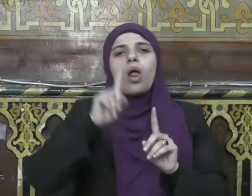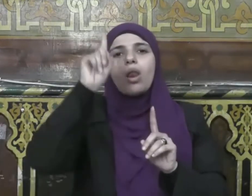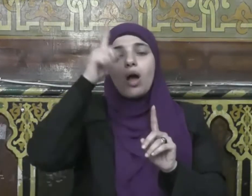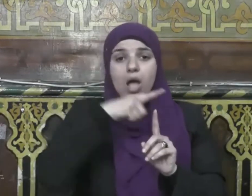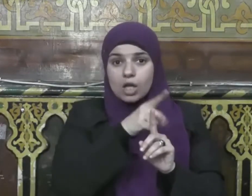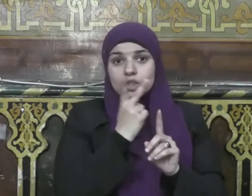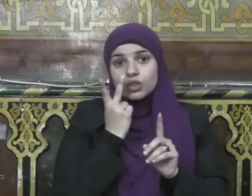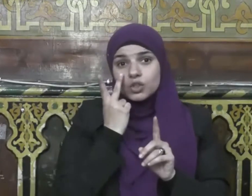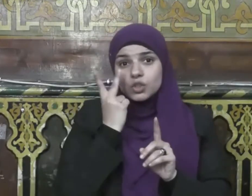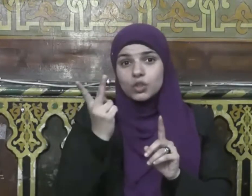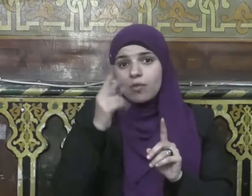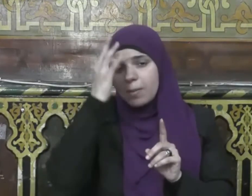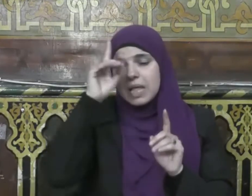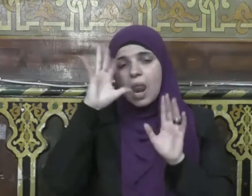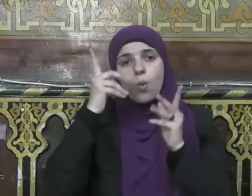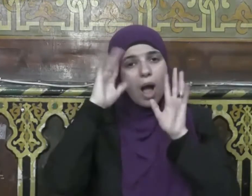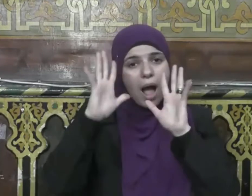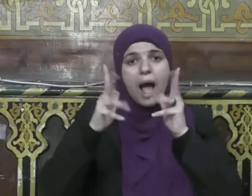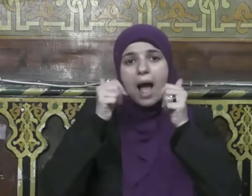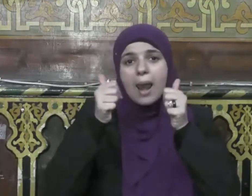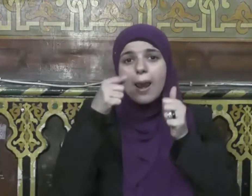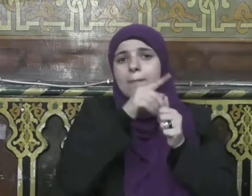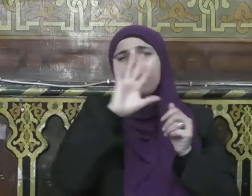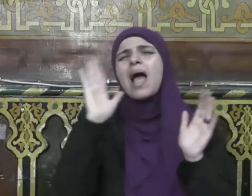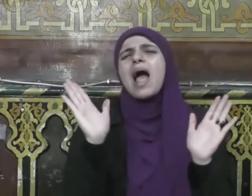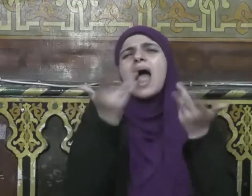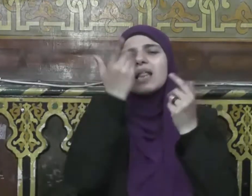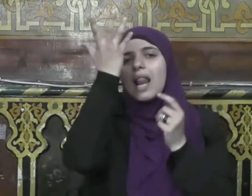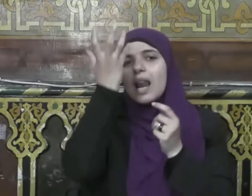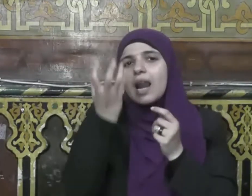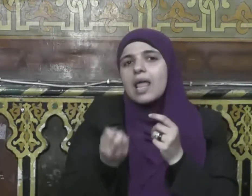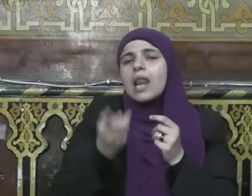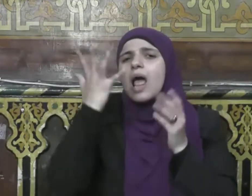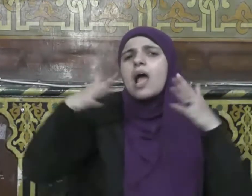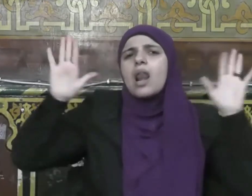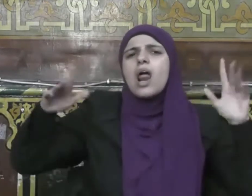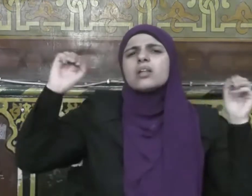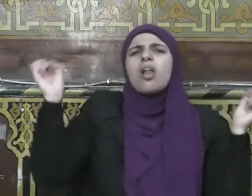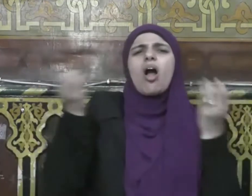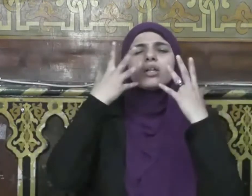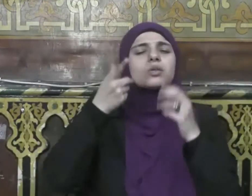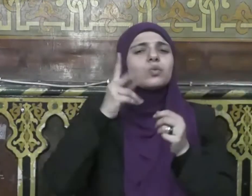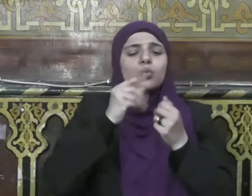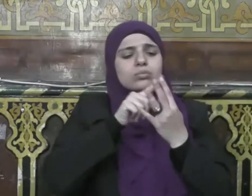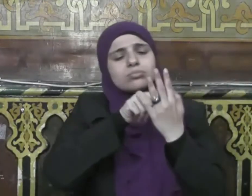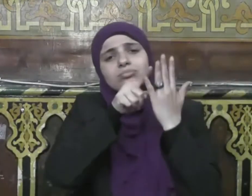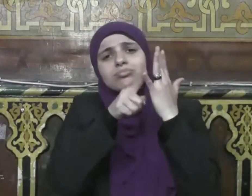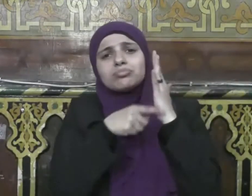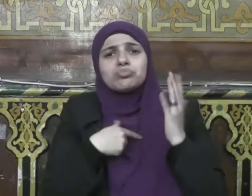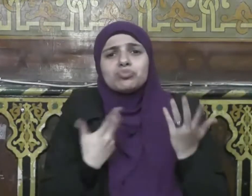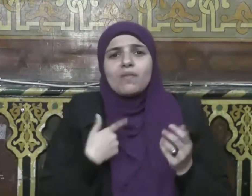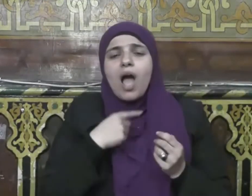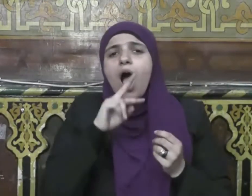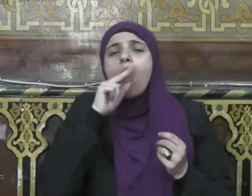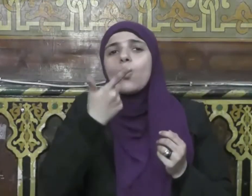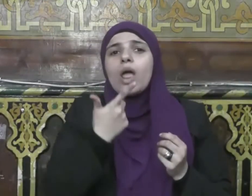القدر ما أقول فيها قال قولي اللهم إنك